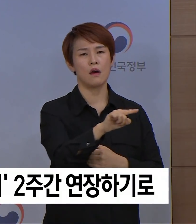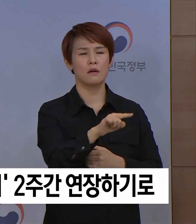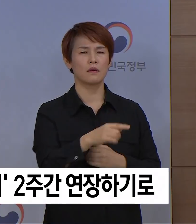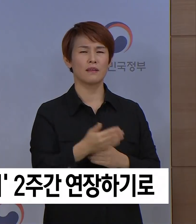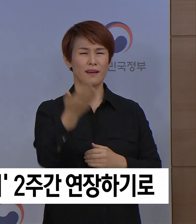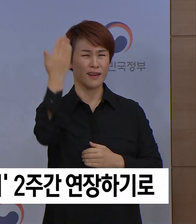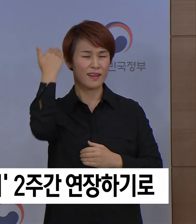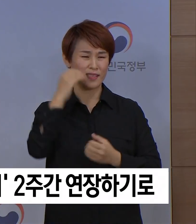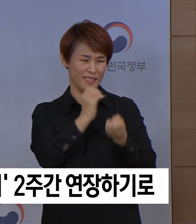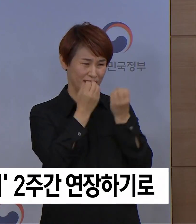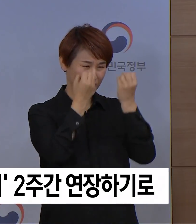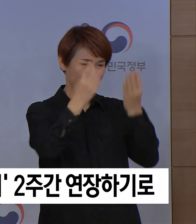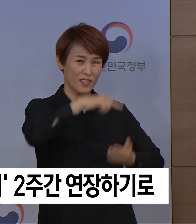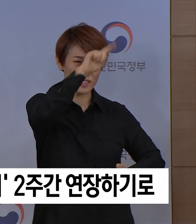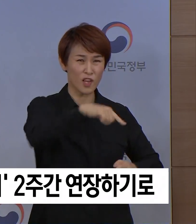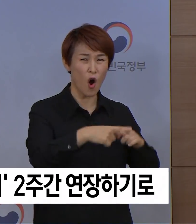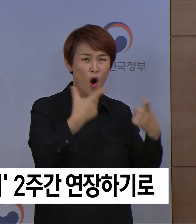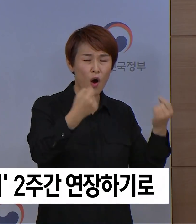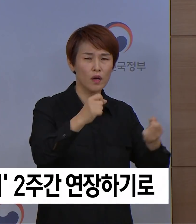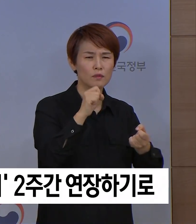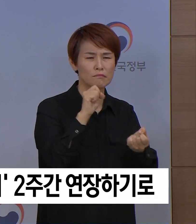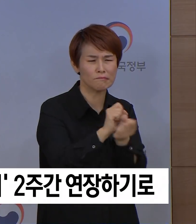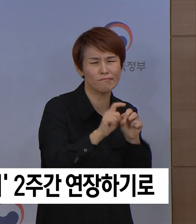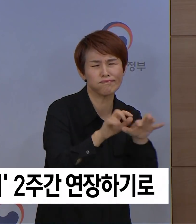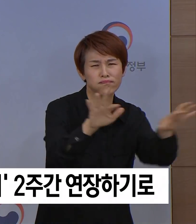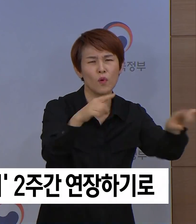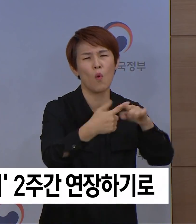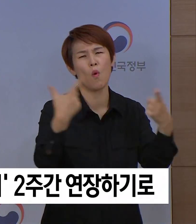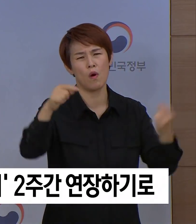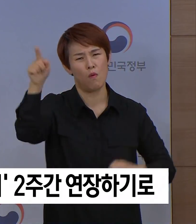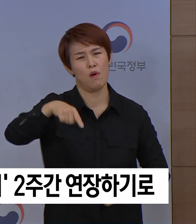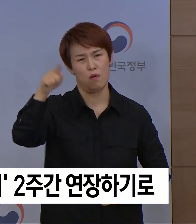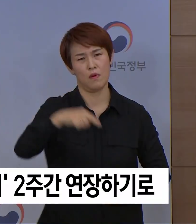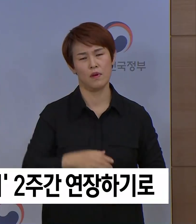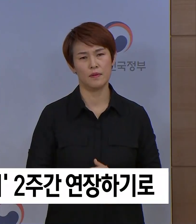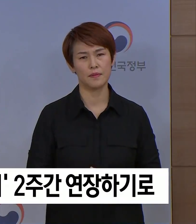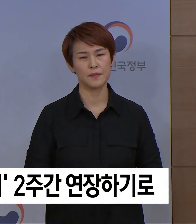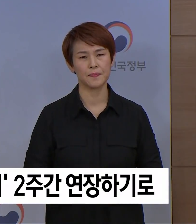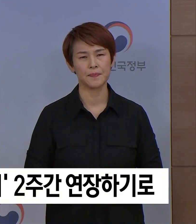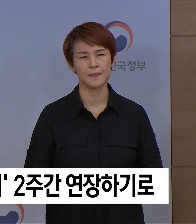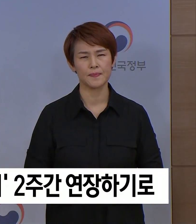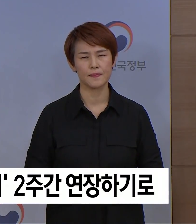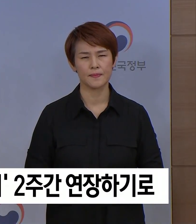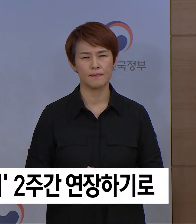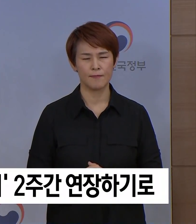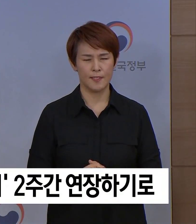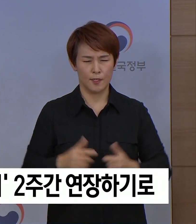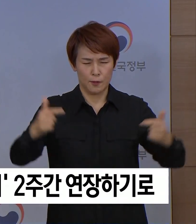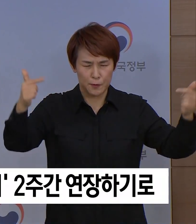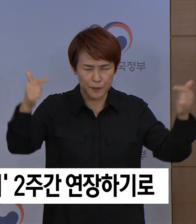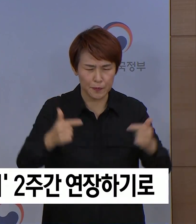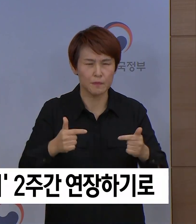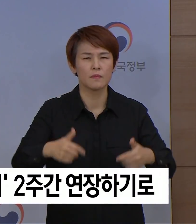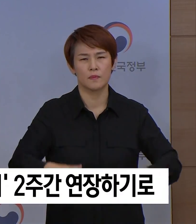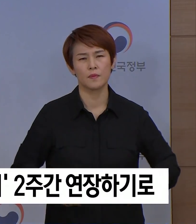같은 위험한 사태가 초래되기 때문입니다. 이러한 가능성을 최소화해야 합니다.